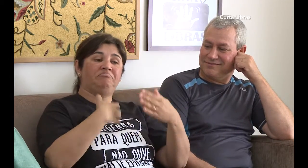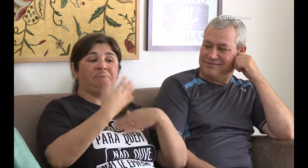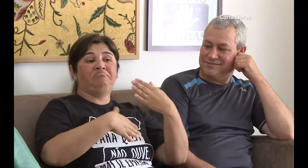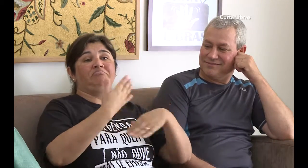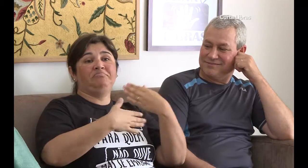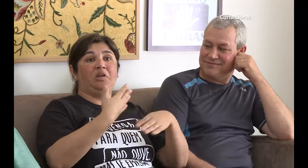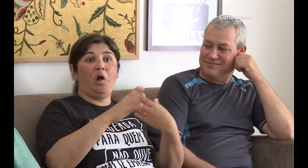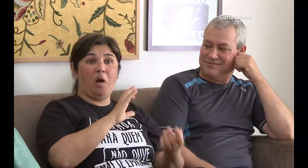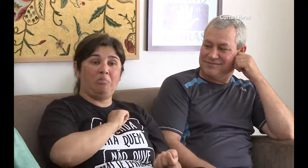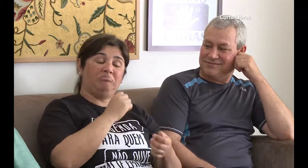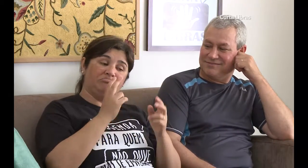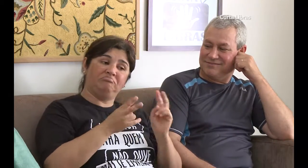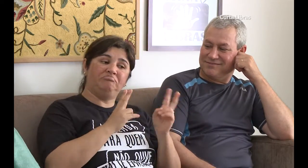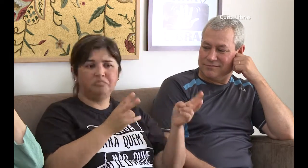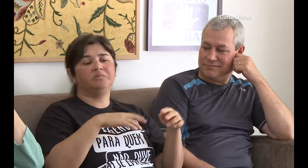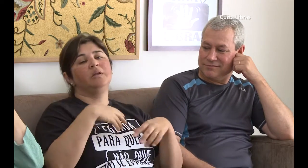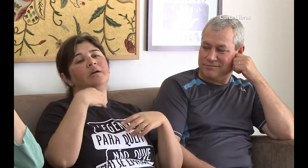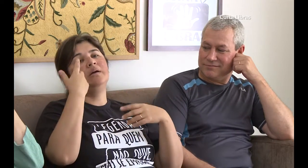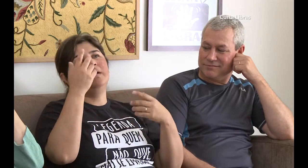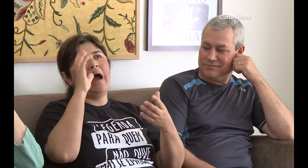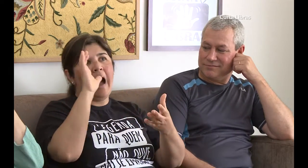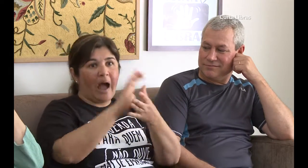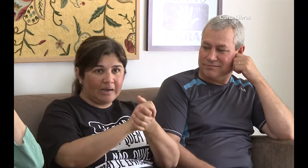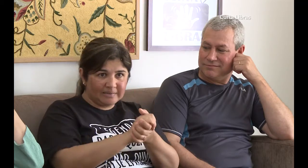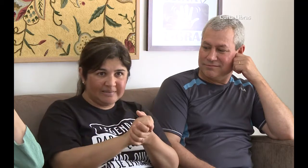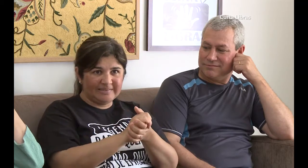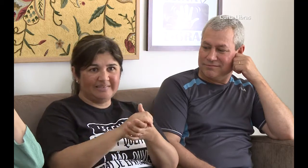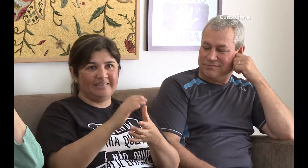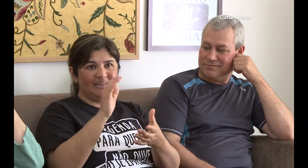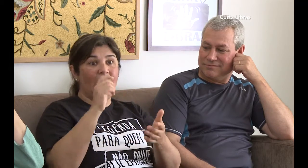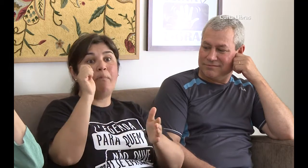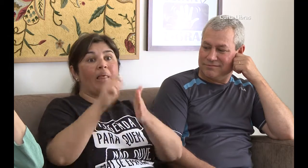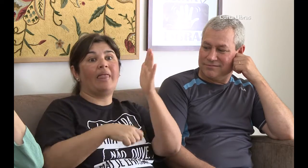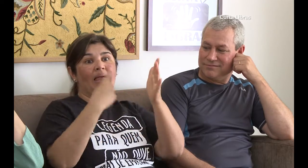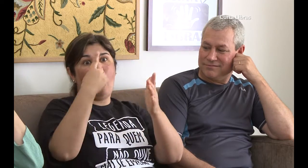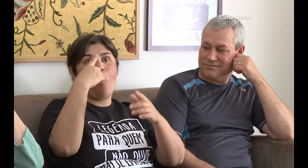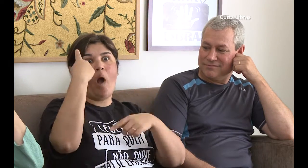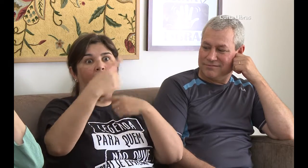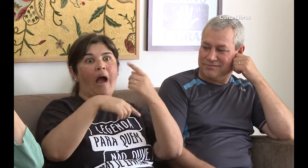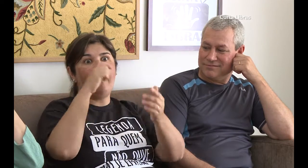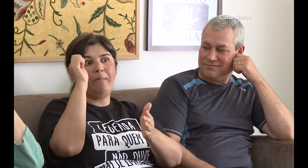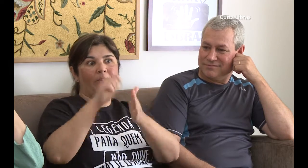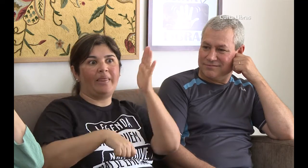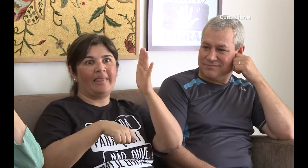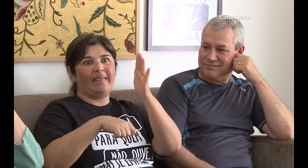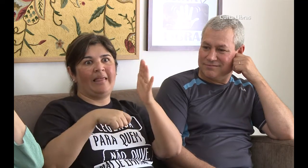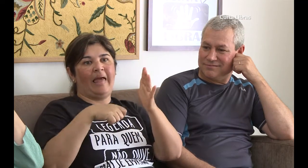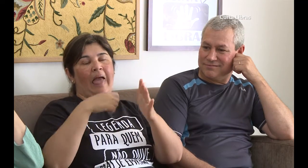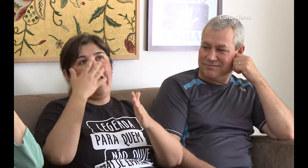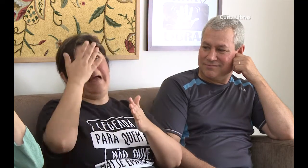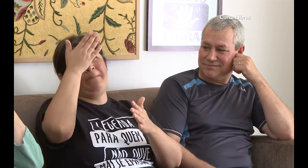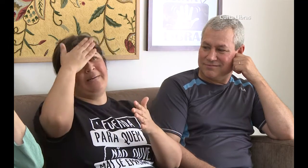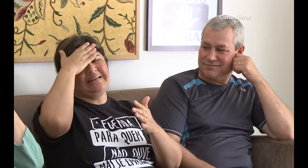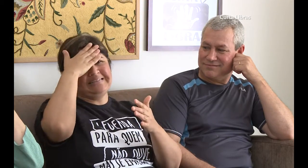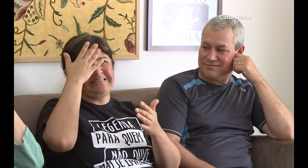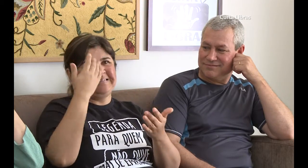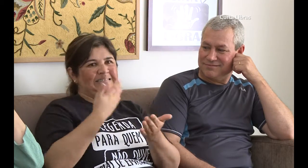embora. Com o tempo, nos encontramos mais vezes e eu fui gostando dele. Então decidimos nos casar. Mas eu acabei engravidando antes,